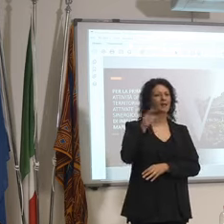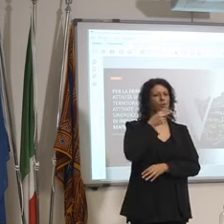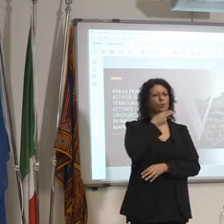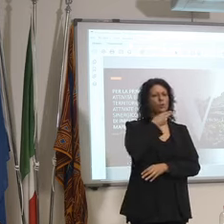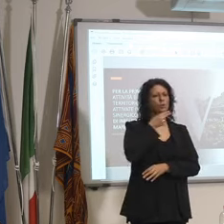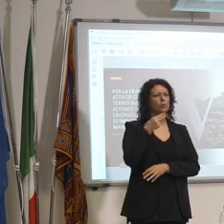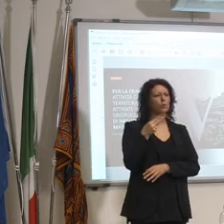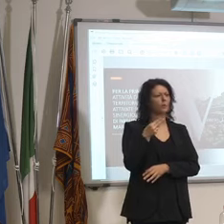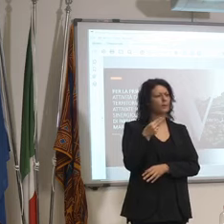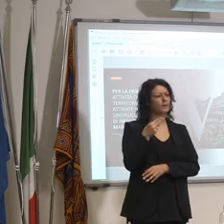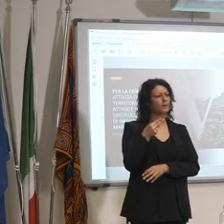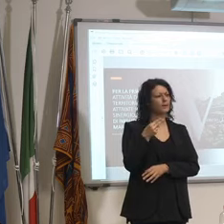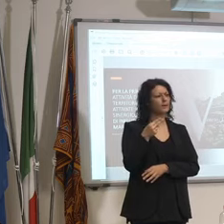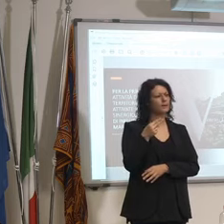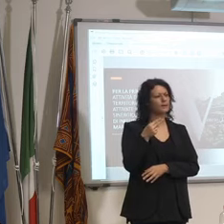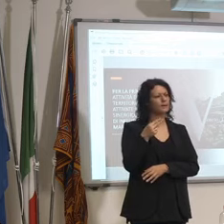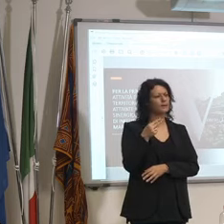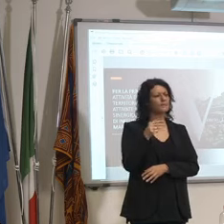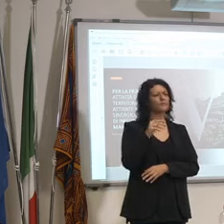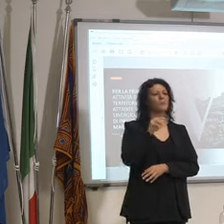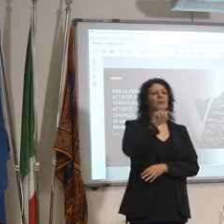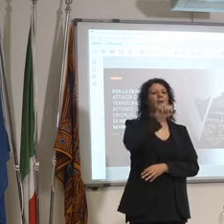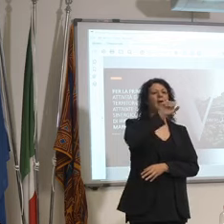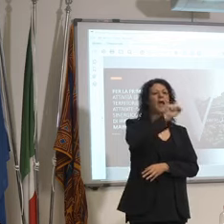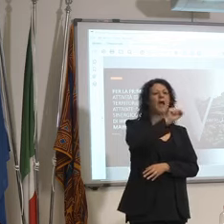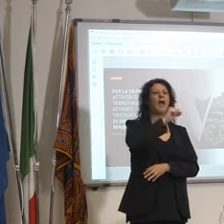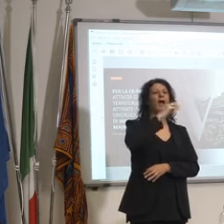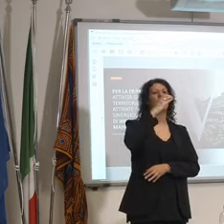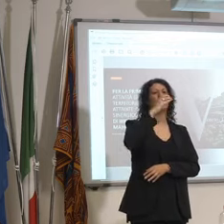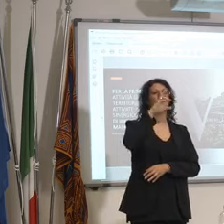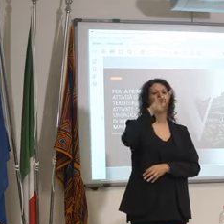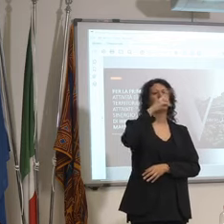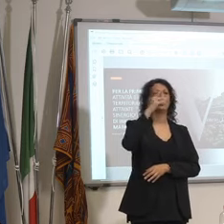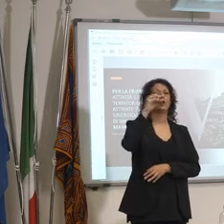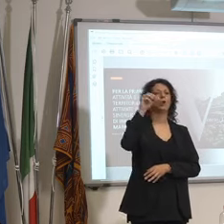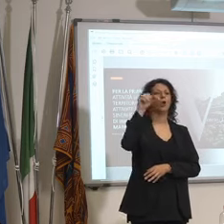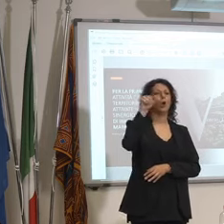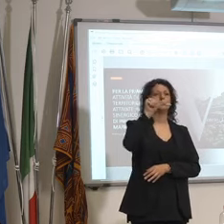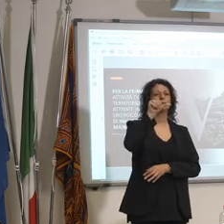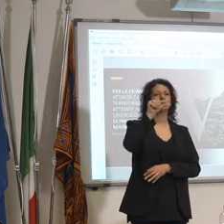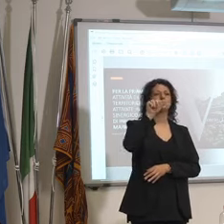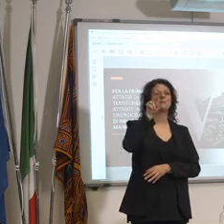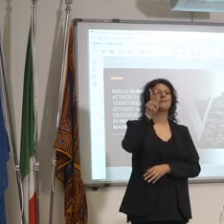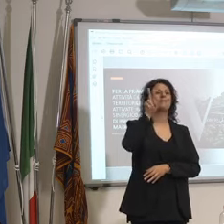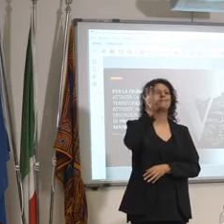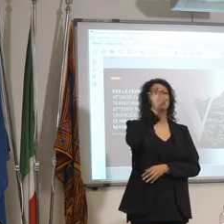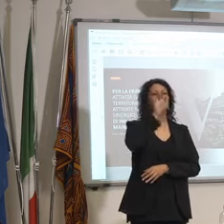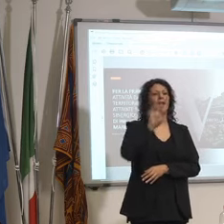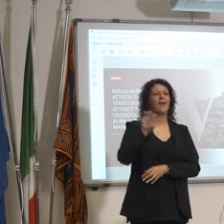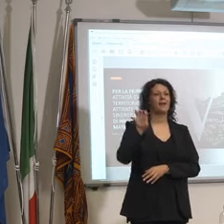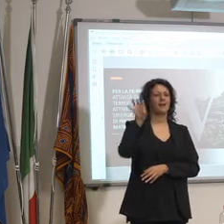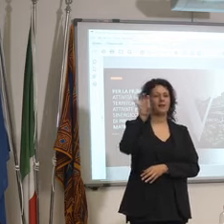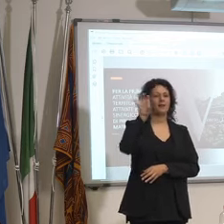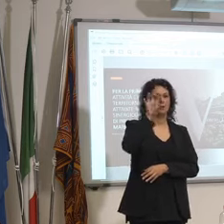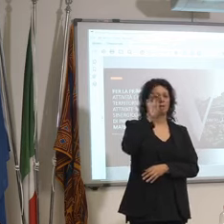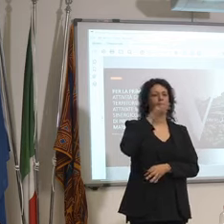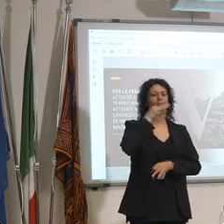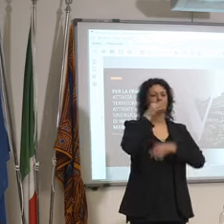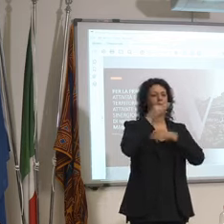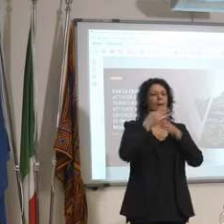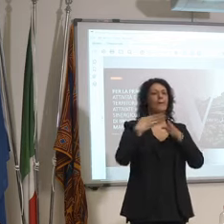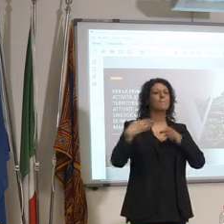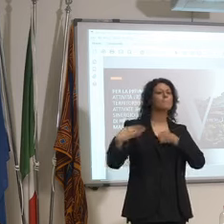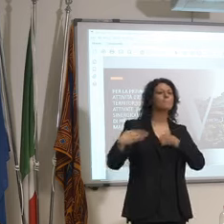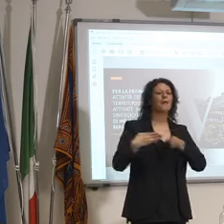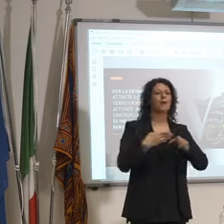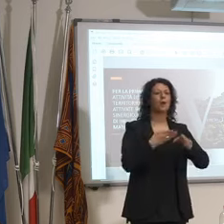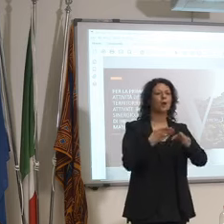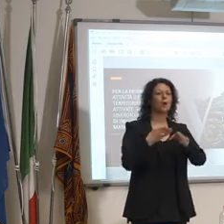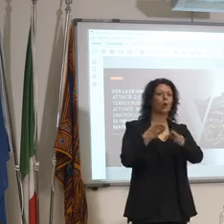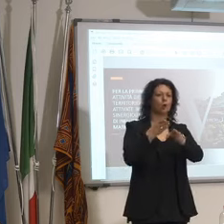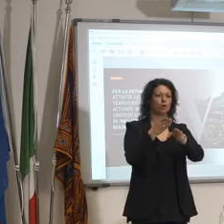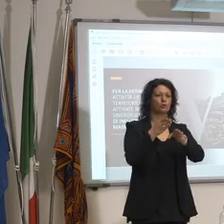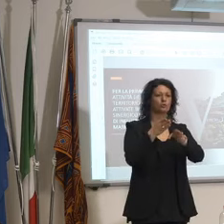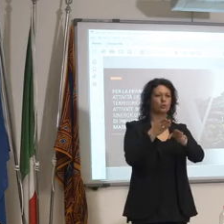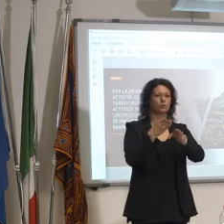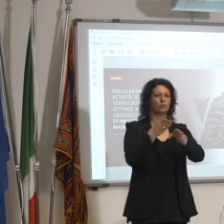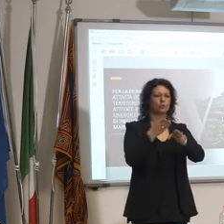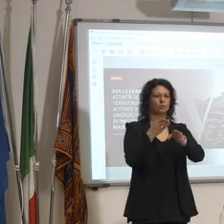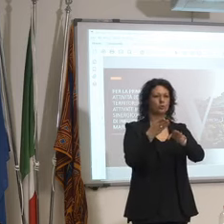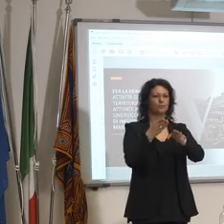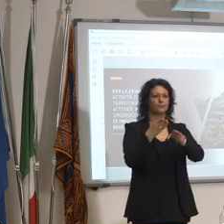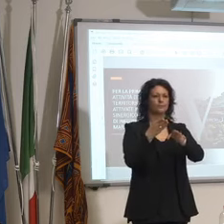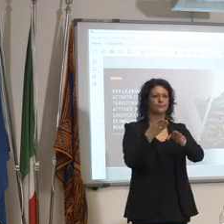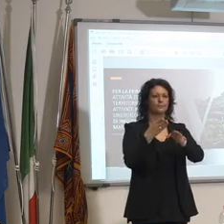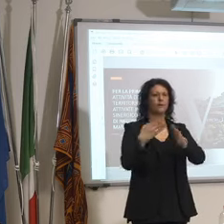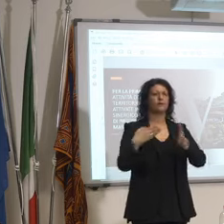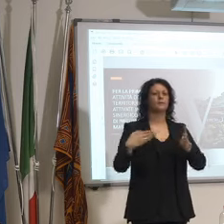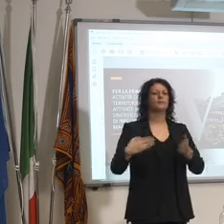Cross a Cross Veneto e quindi sono dei percorsi appunto legati